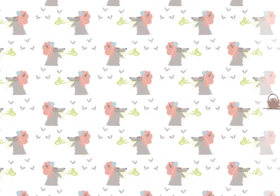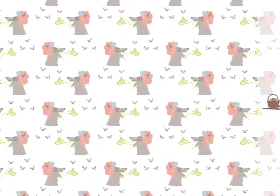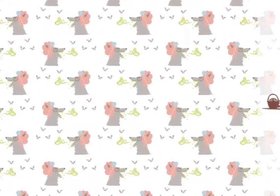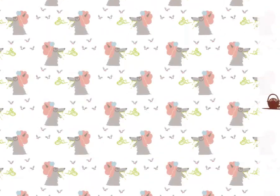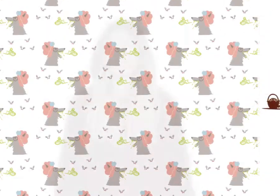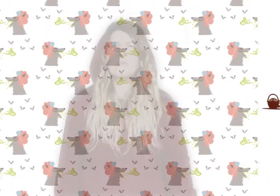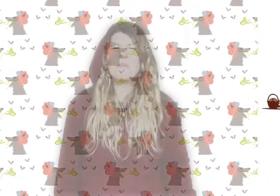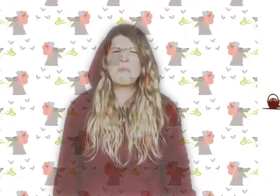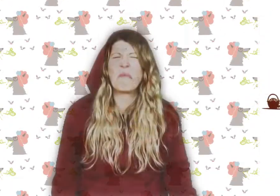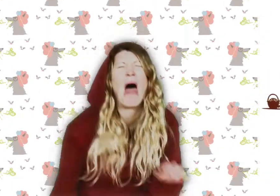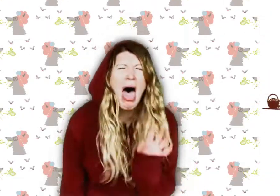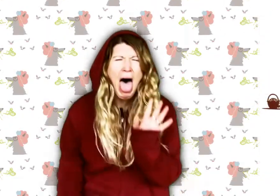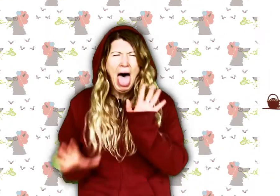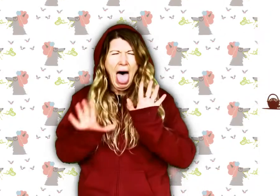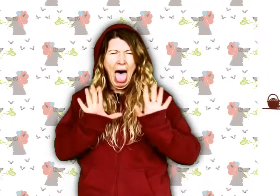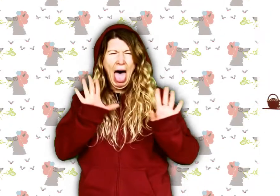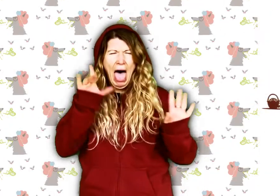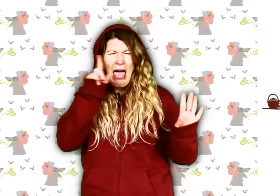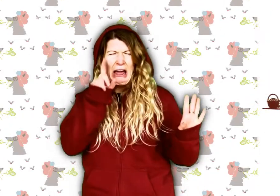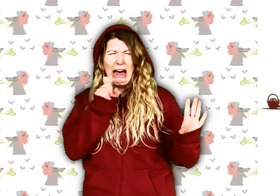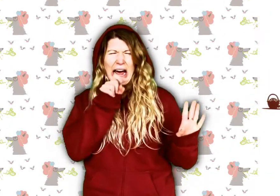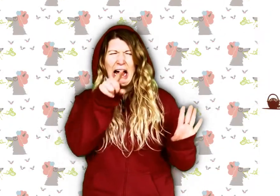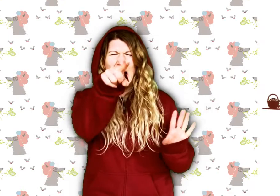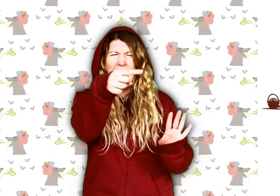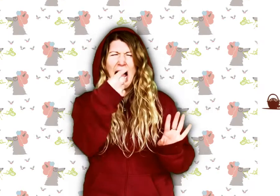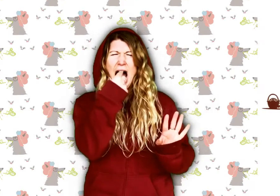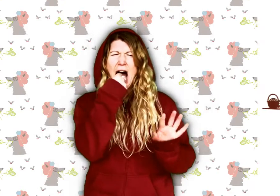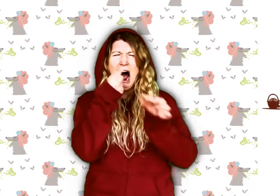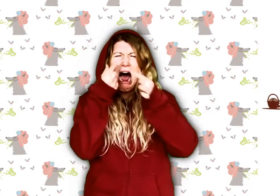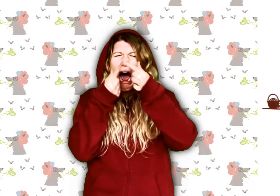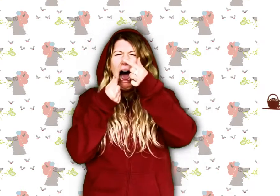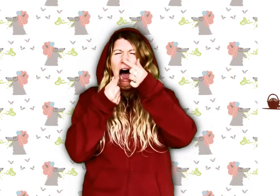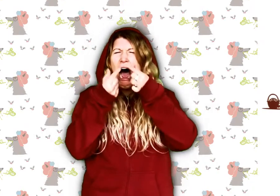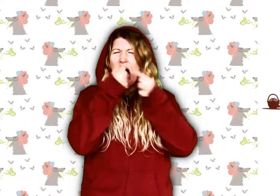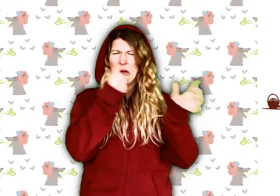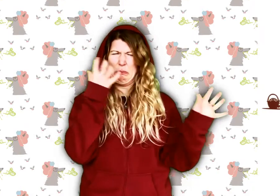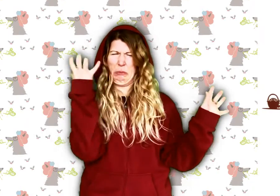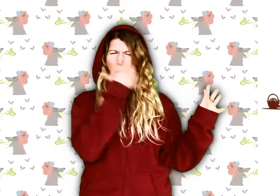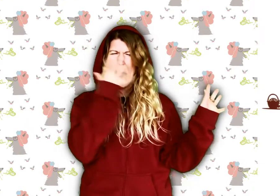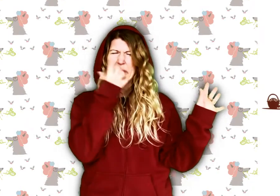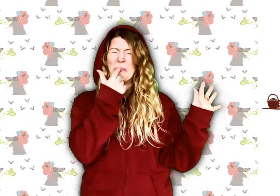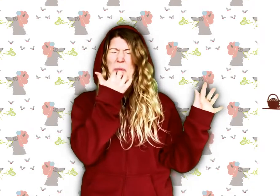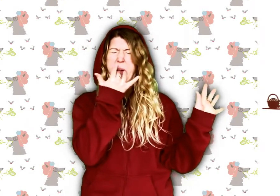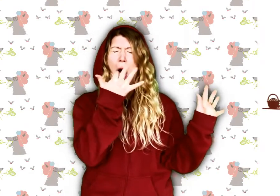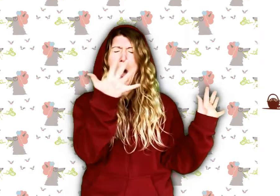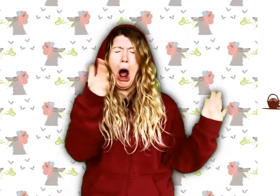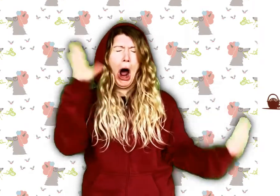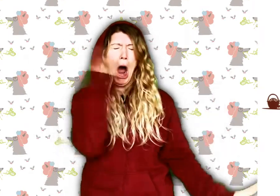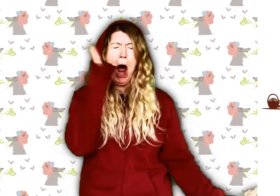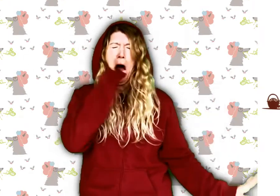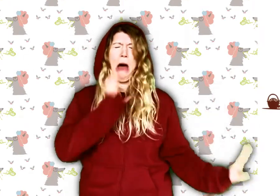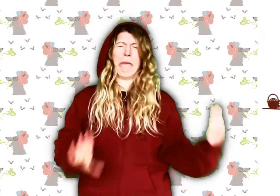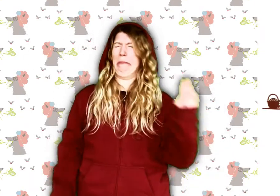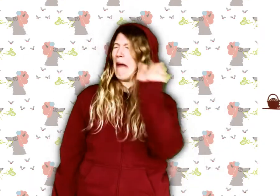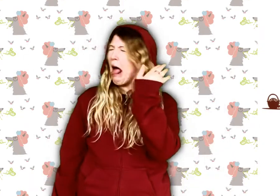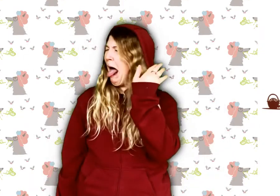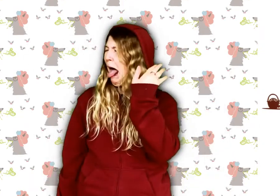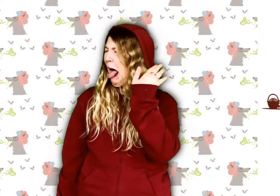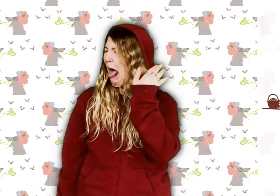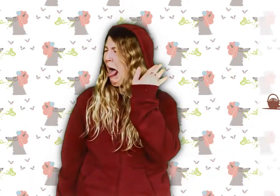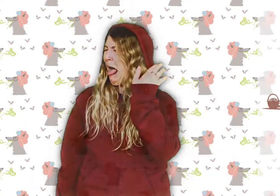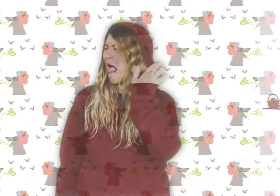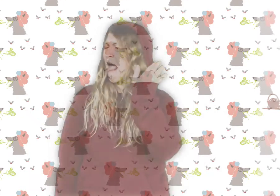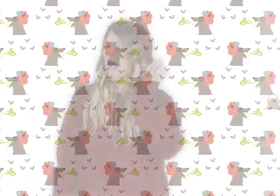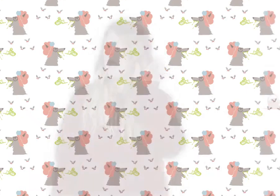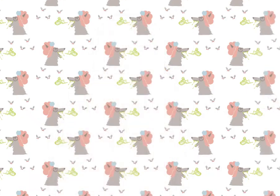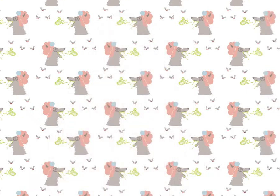Oh ! Oh ! Oh Mère grand ! Comme tu as une grande bouche baveuse, puante et pleine de